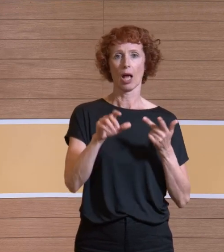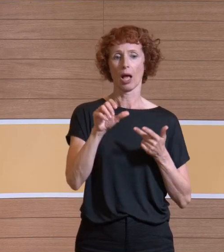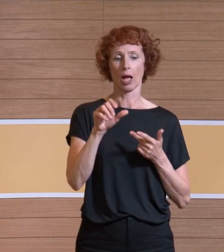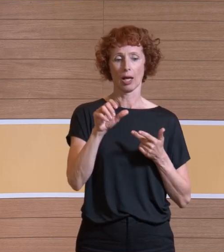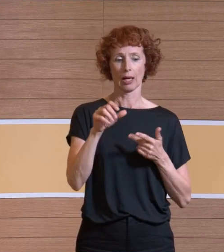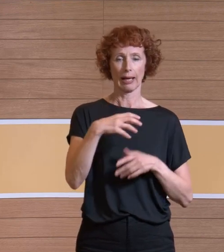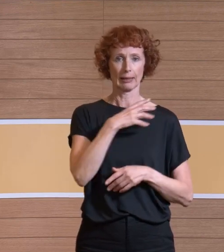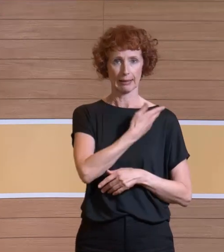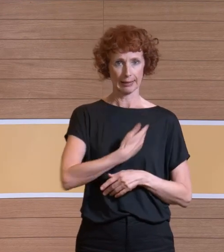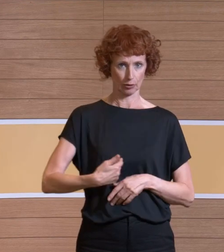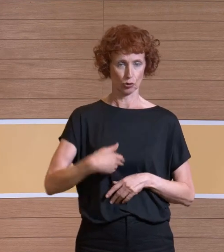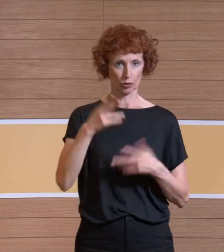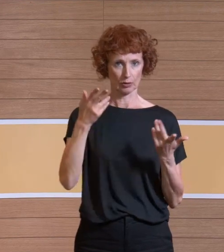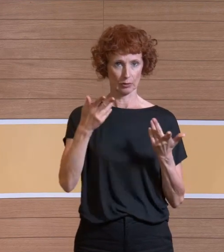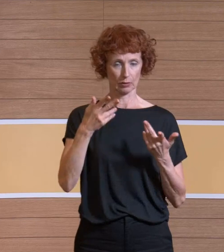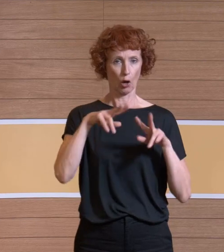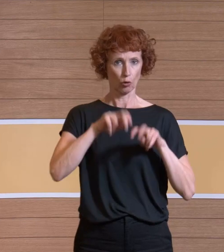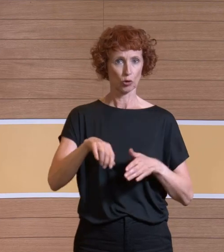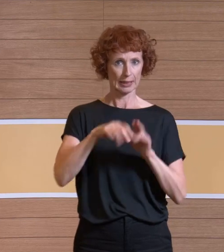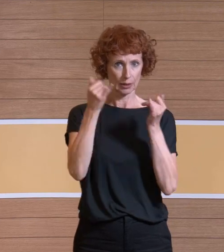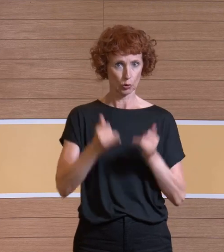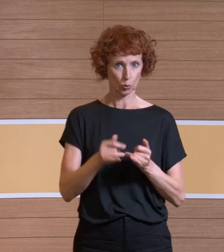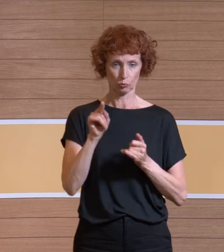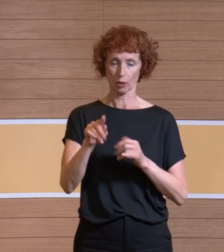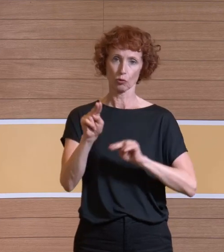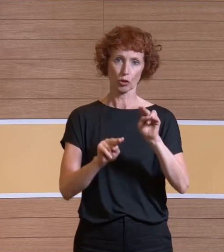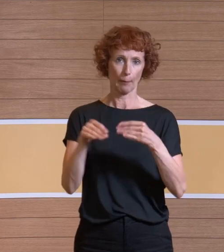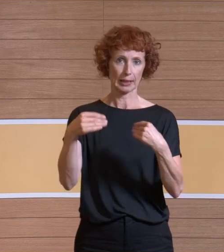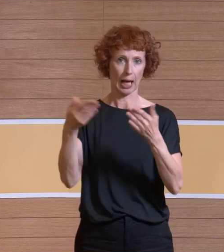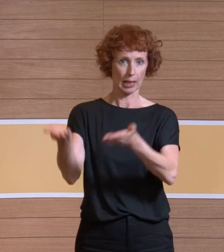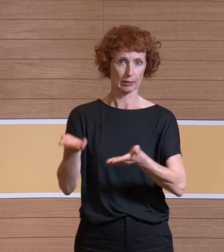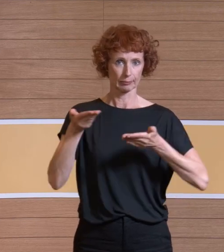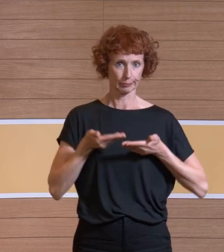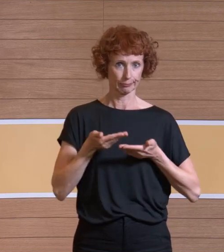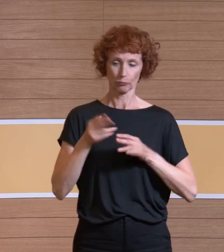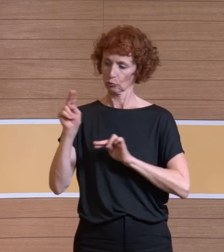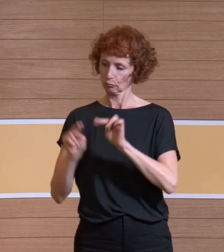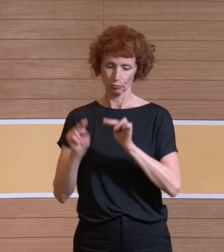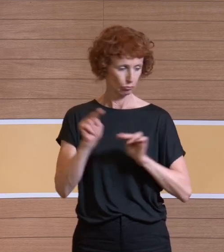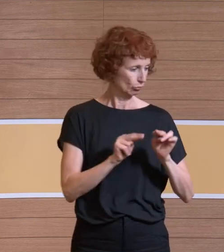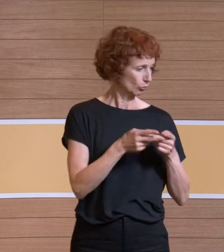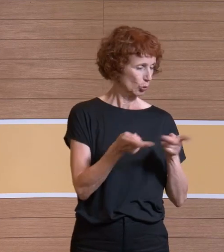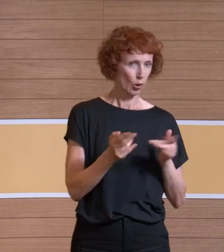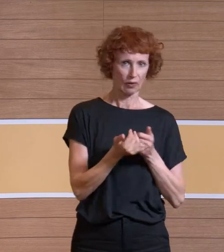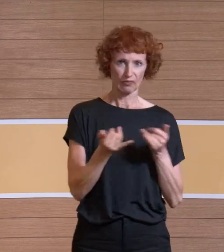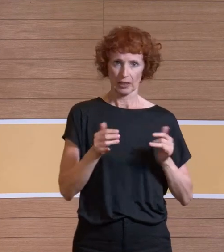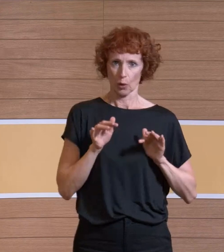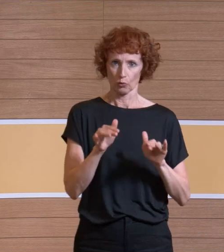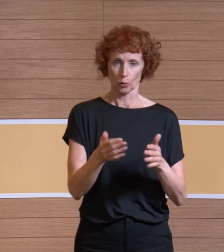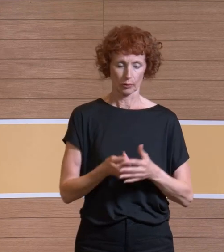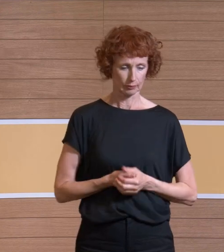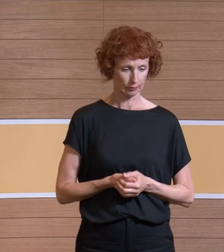Textilforschungsinstitut, zusammen in einem Projekt. Die haben uns auch Materialien zur Verfügung gestellt. Und wir haben einfach mal geguckt, wie wirken die sich entsprechend aus.